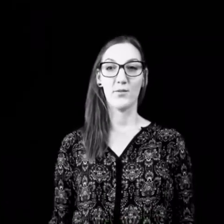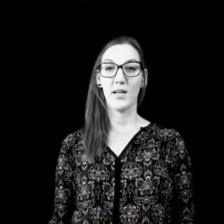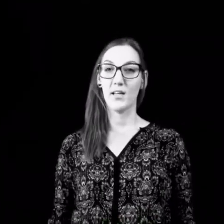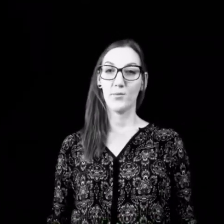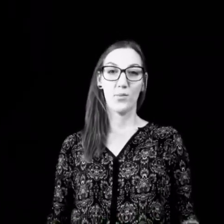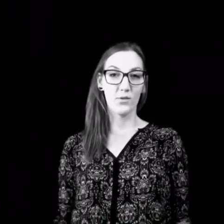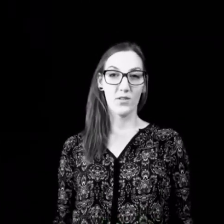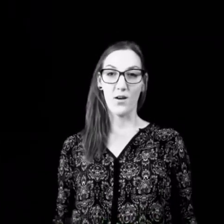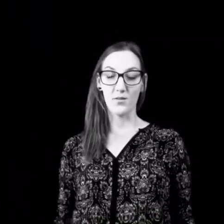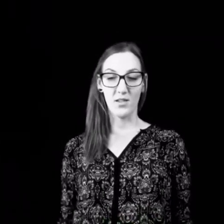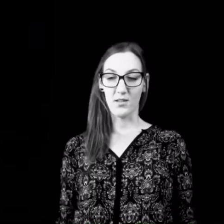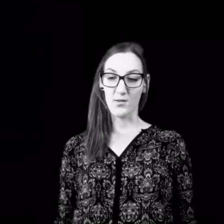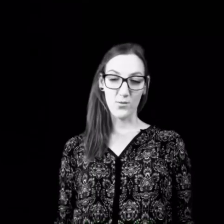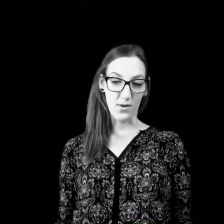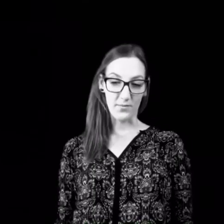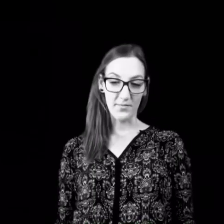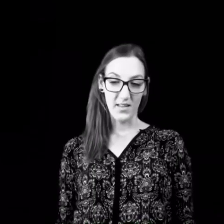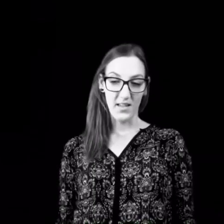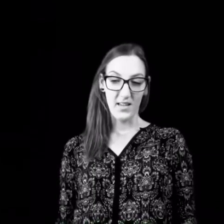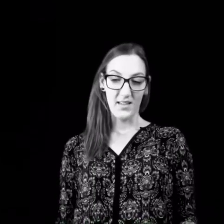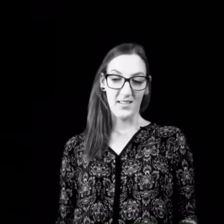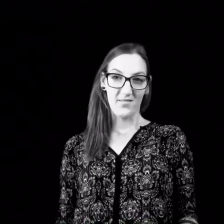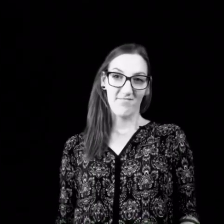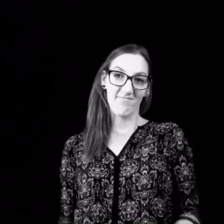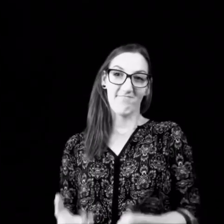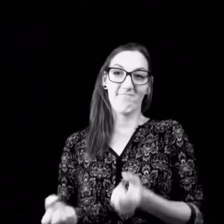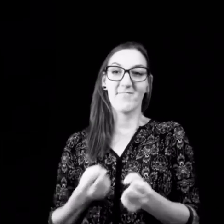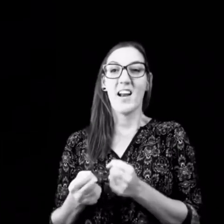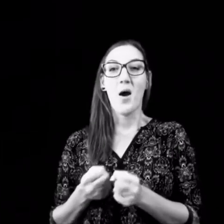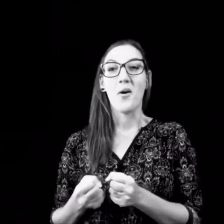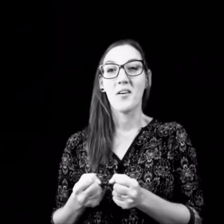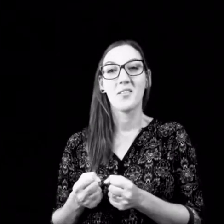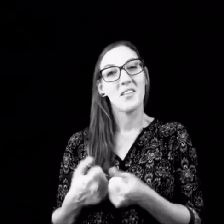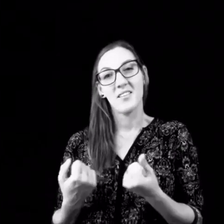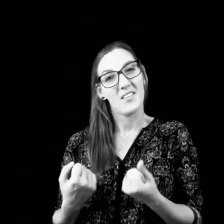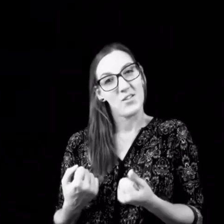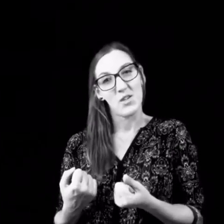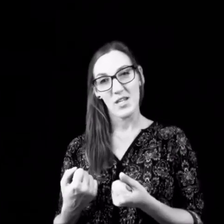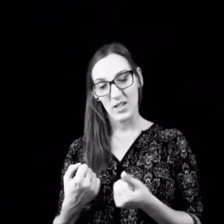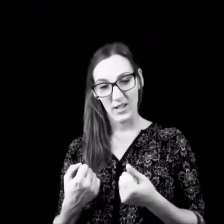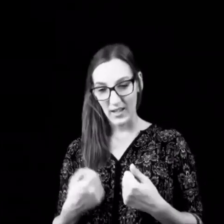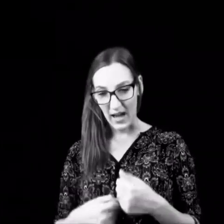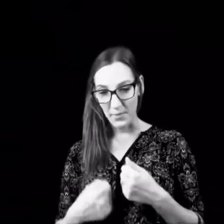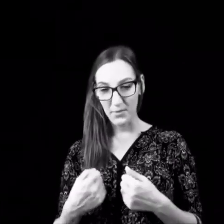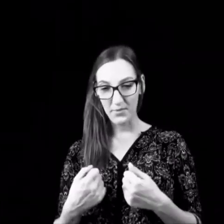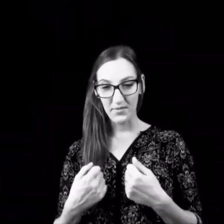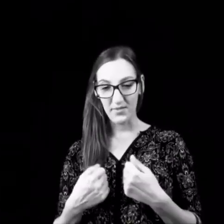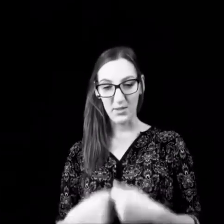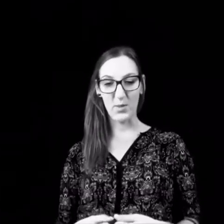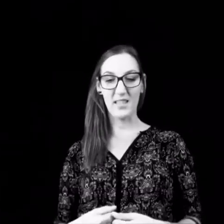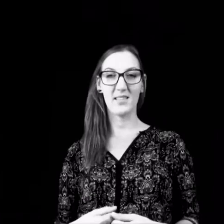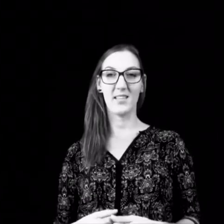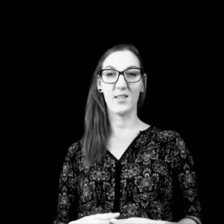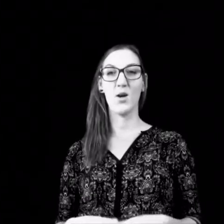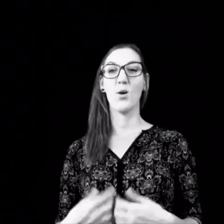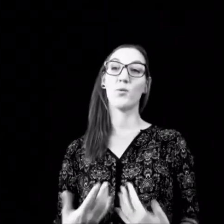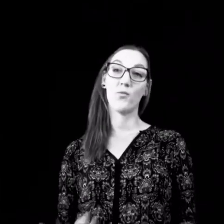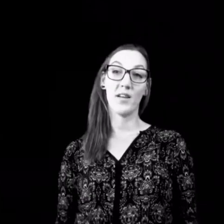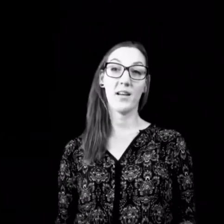welche Punkte da auch immer dazukommen, dann auch entsteht Reibung und es passt nicht und wir werden